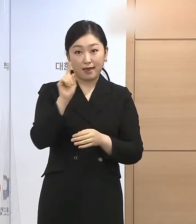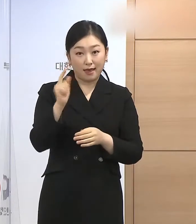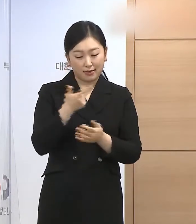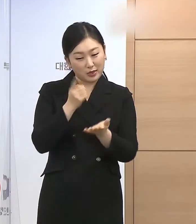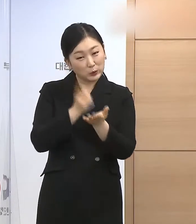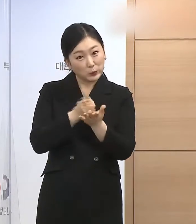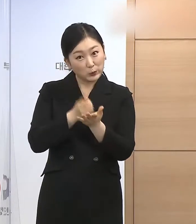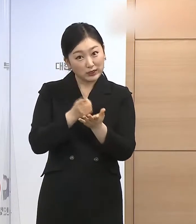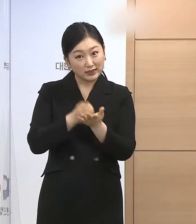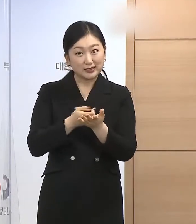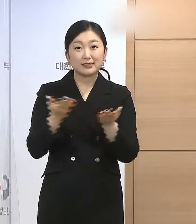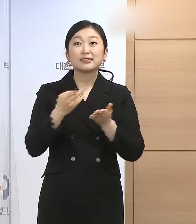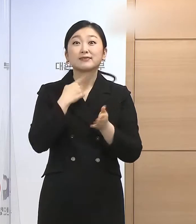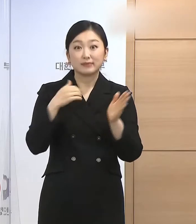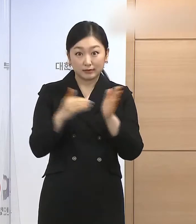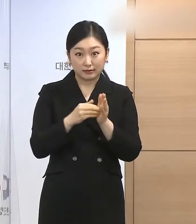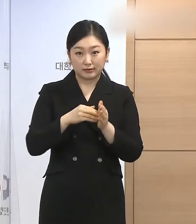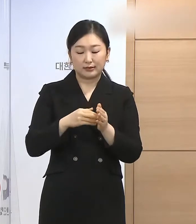복권합니다.